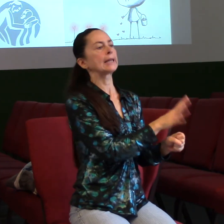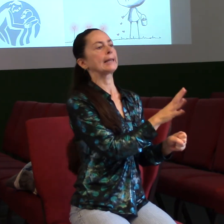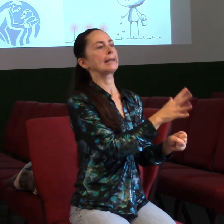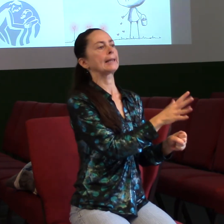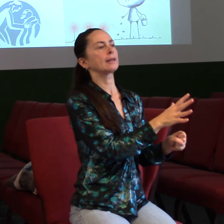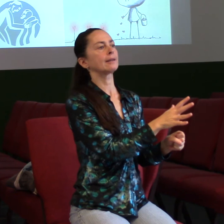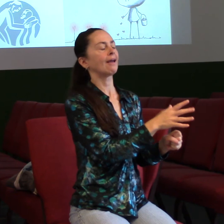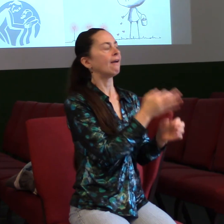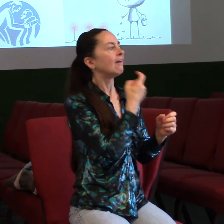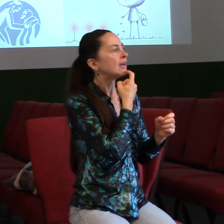záleží na tom společném vztahu.